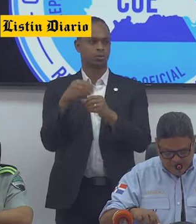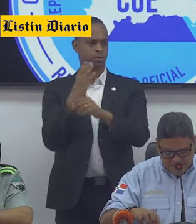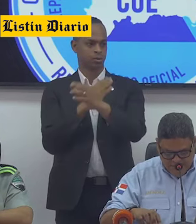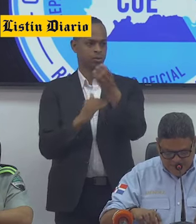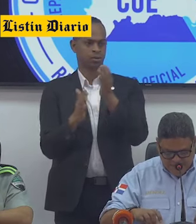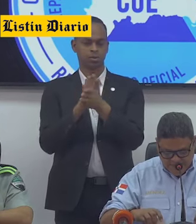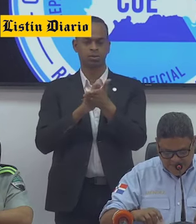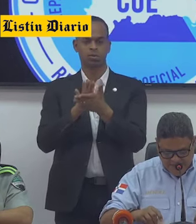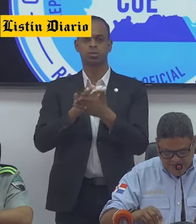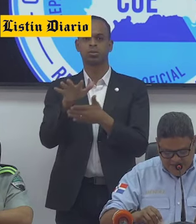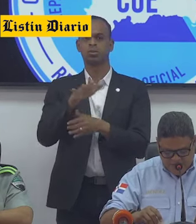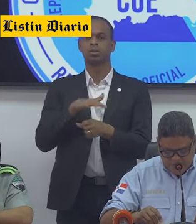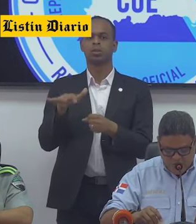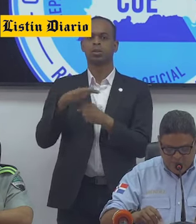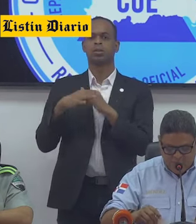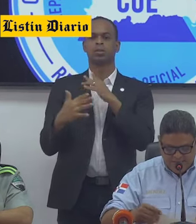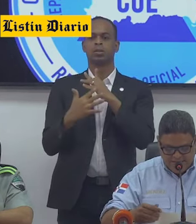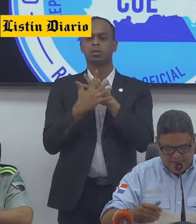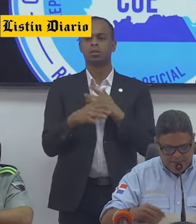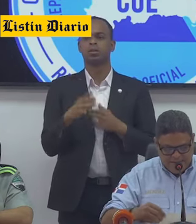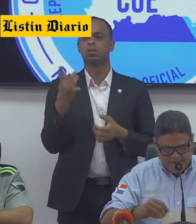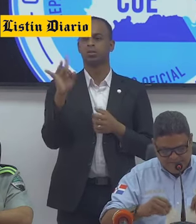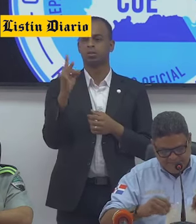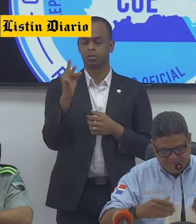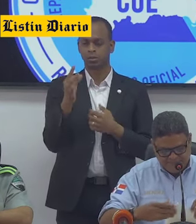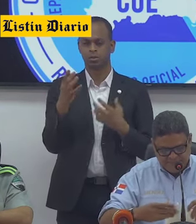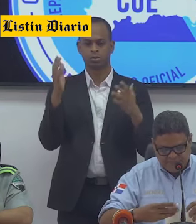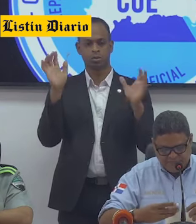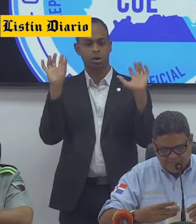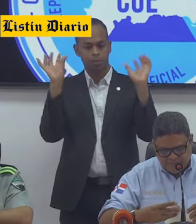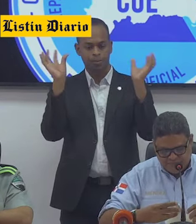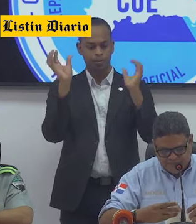instalados en playas y 18 ambulancias equipadas.